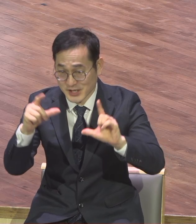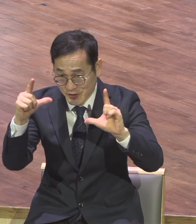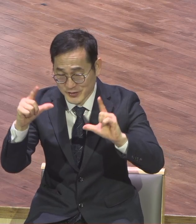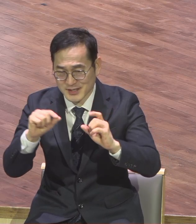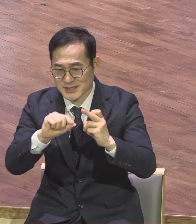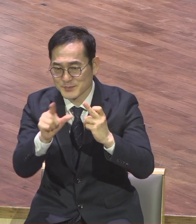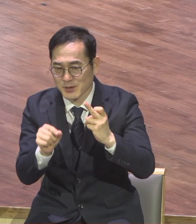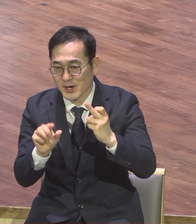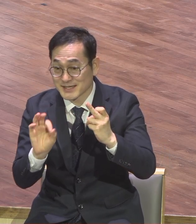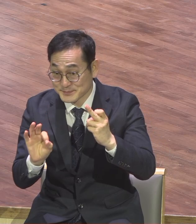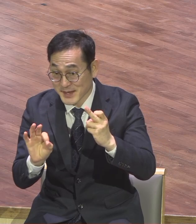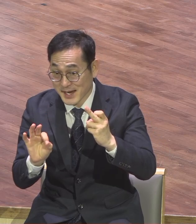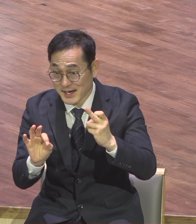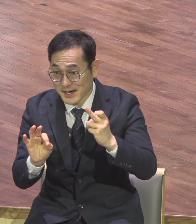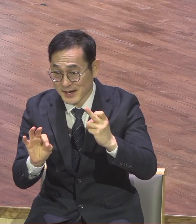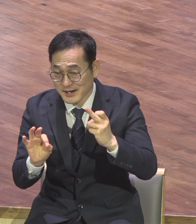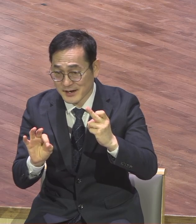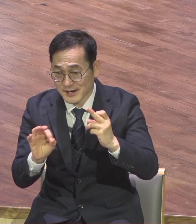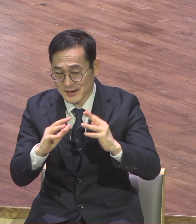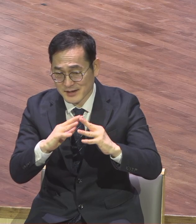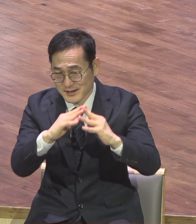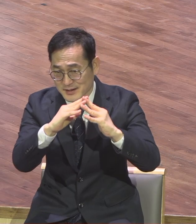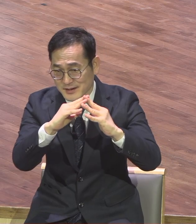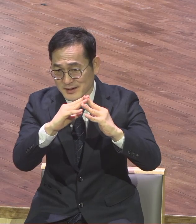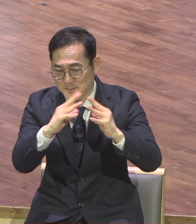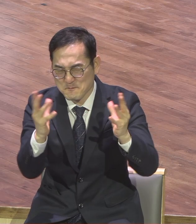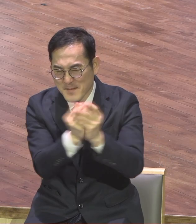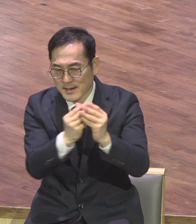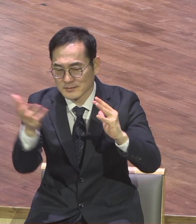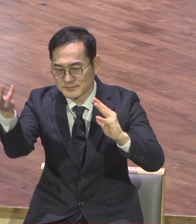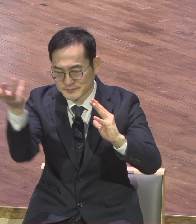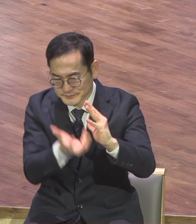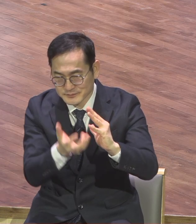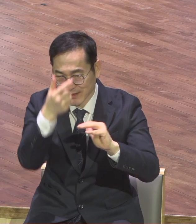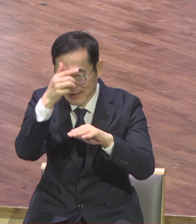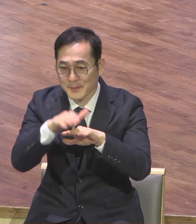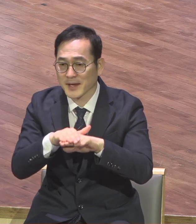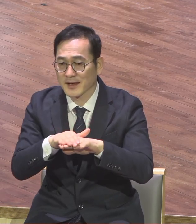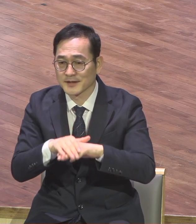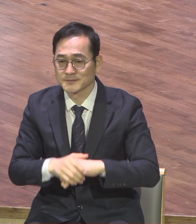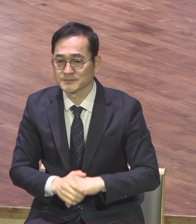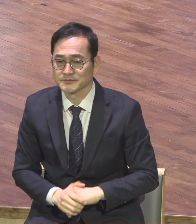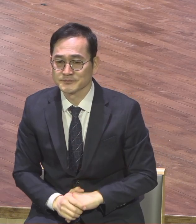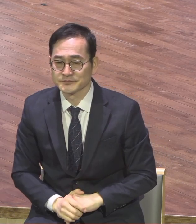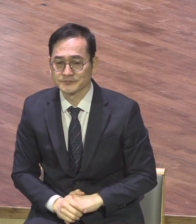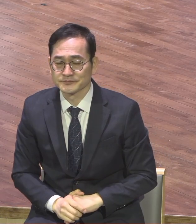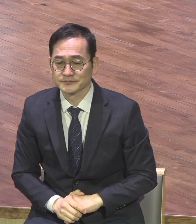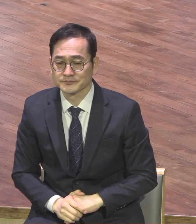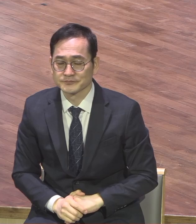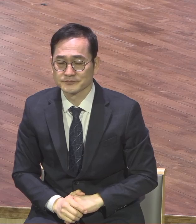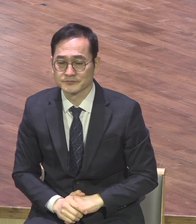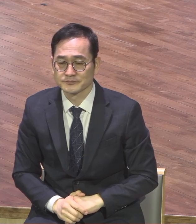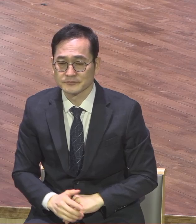10일에 본당 입당 감사예배를 드렸습니다 그리고 다음 주